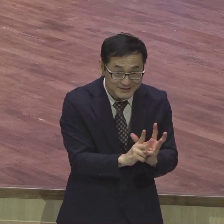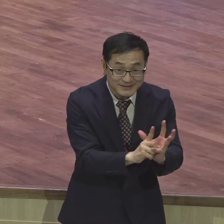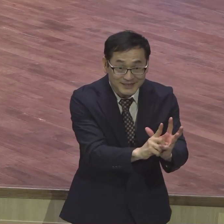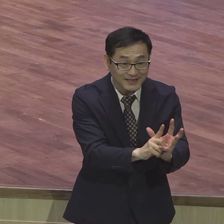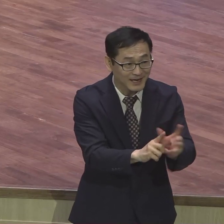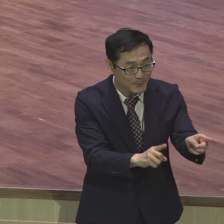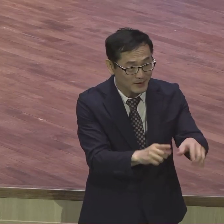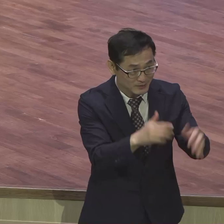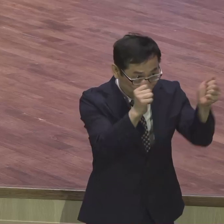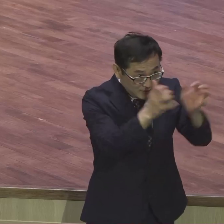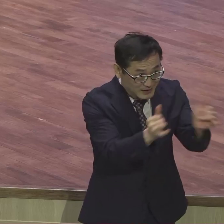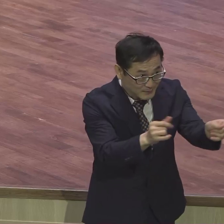있어요